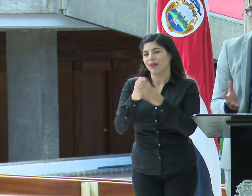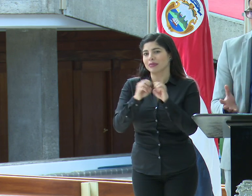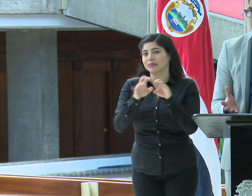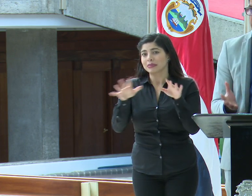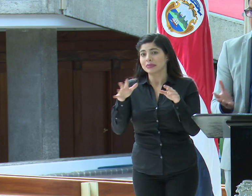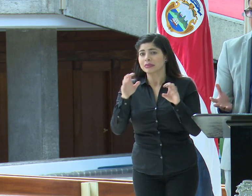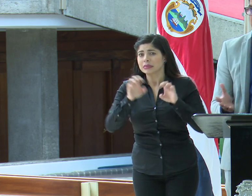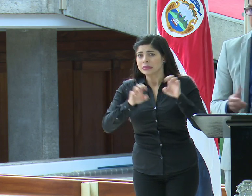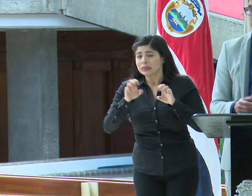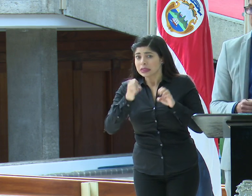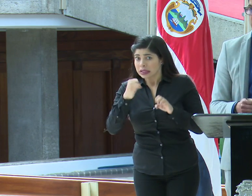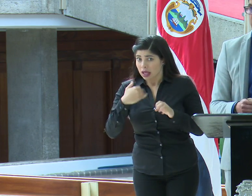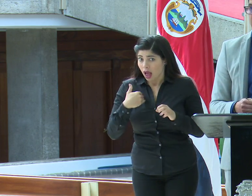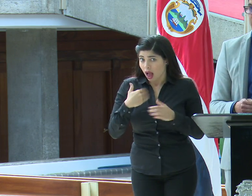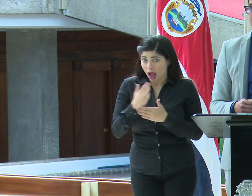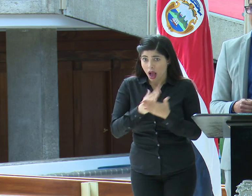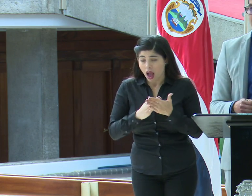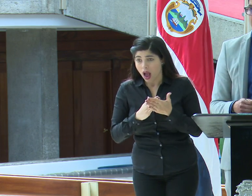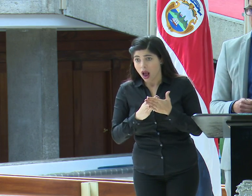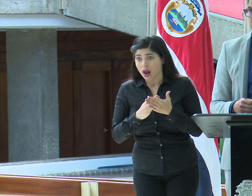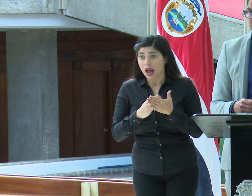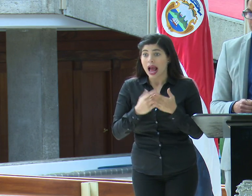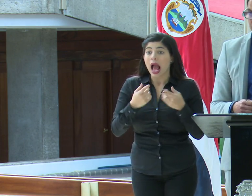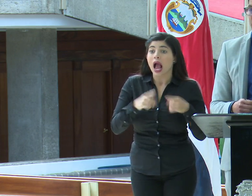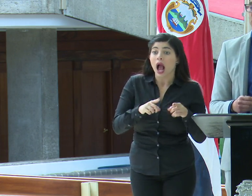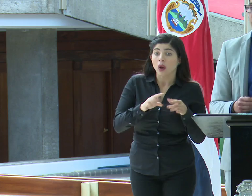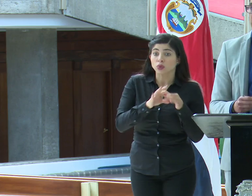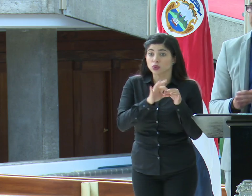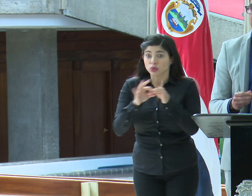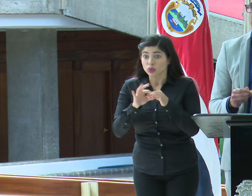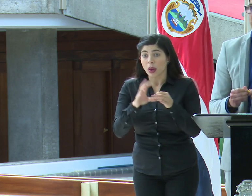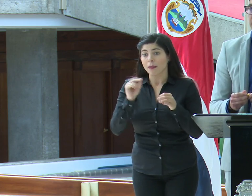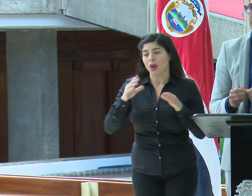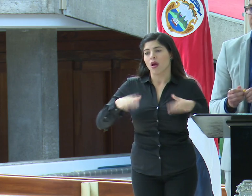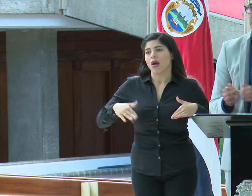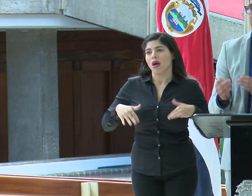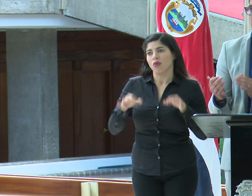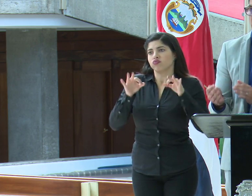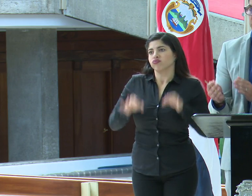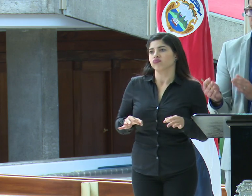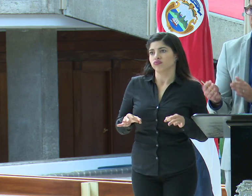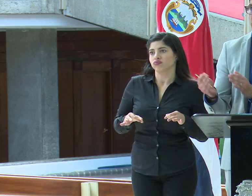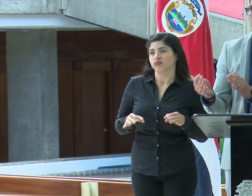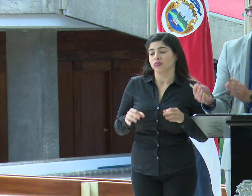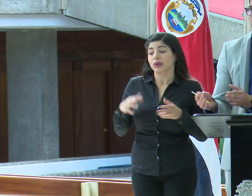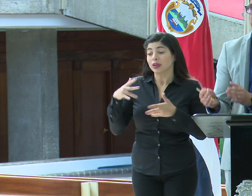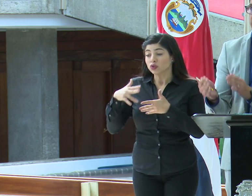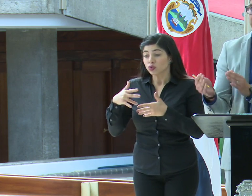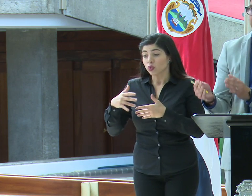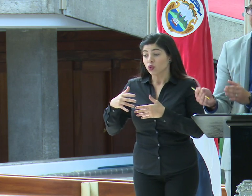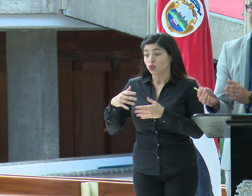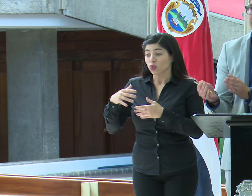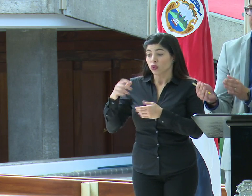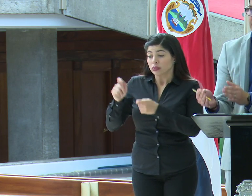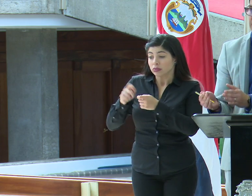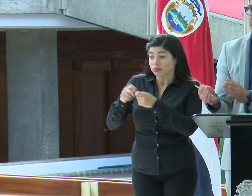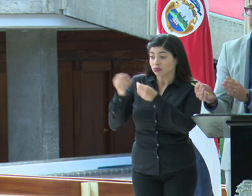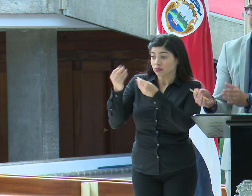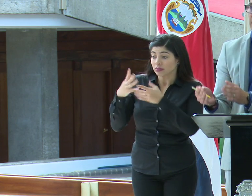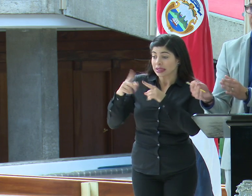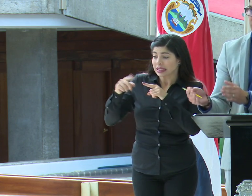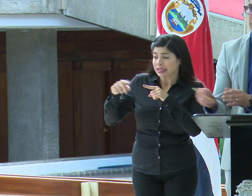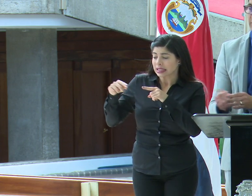eventualmente puede ser que haya algún tipo de causalidad, pero no está todavía terminada con estudios concluyentes que digan que